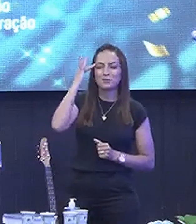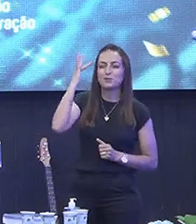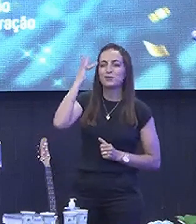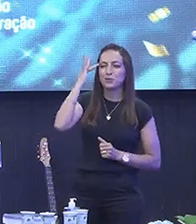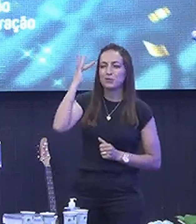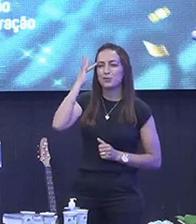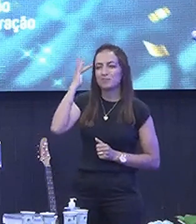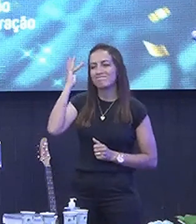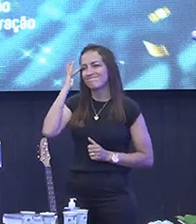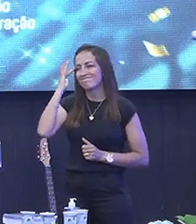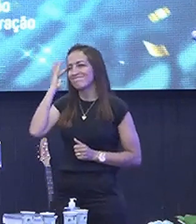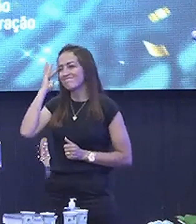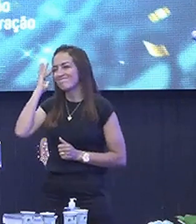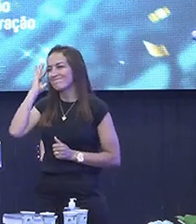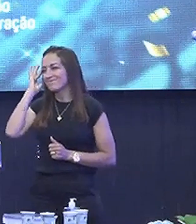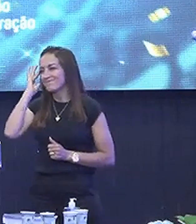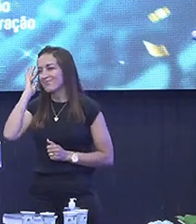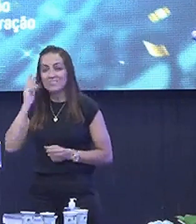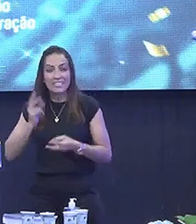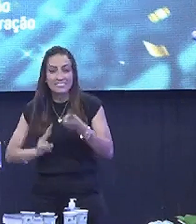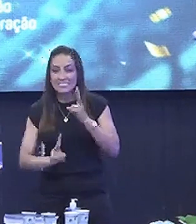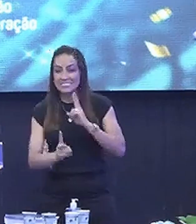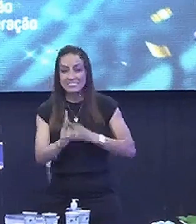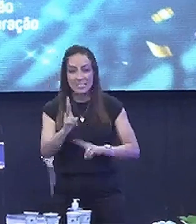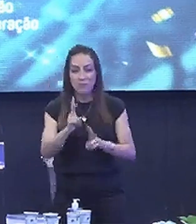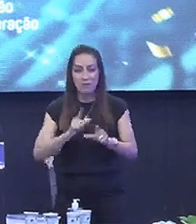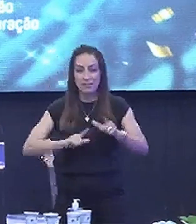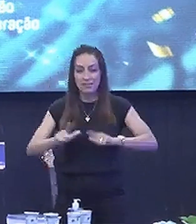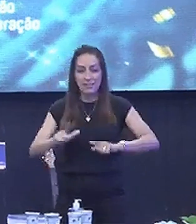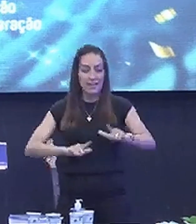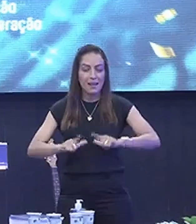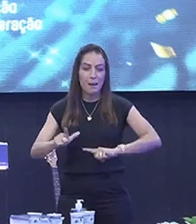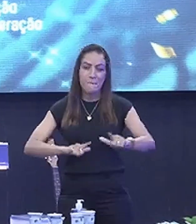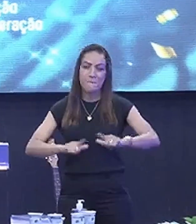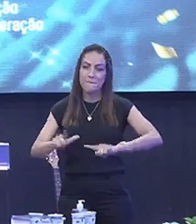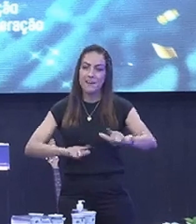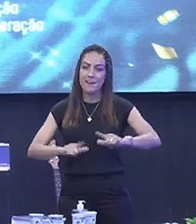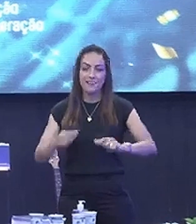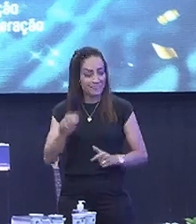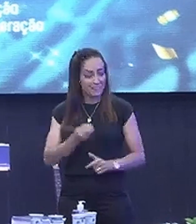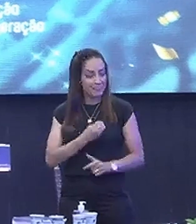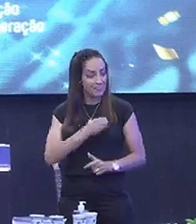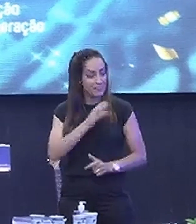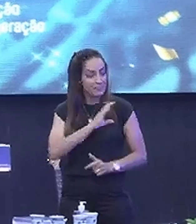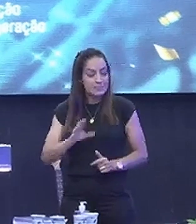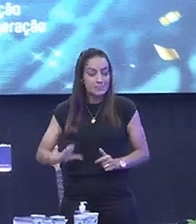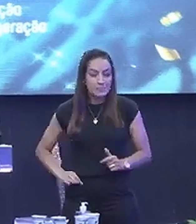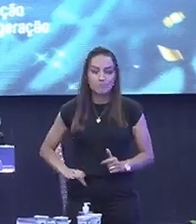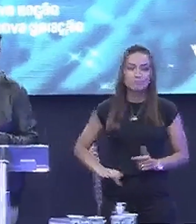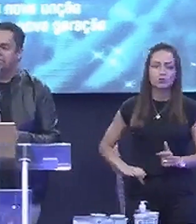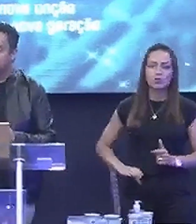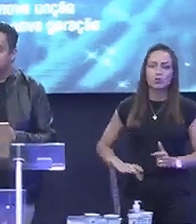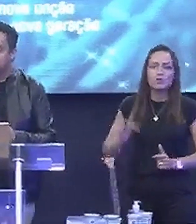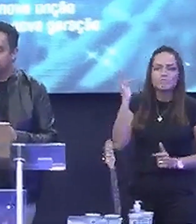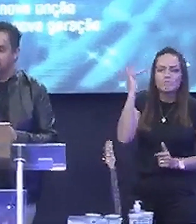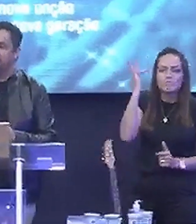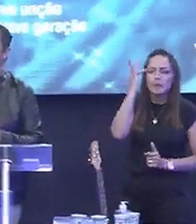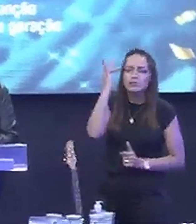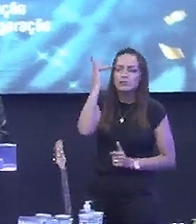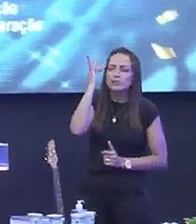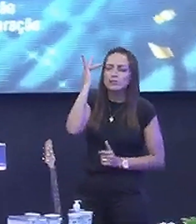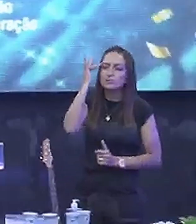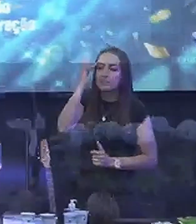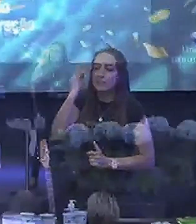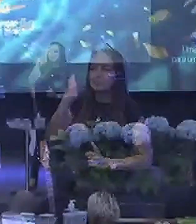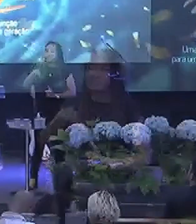temática que o apóstolo Paulo sempre trabalha sobre Na vida cristã é sobre maturidade Inclusive